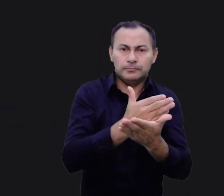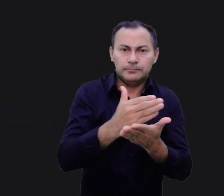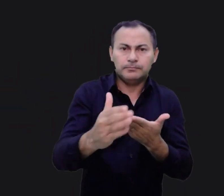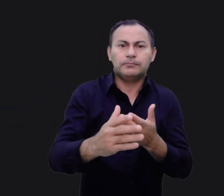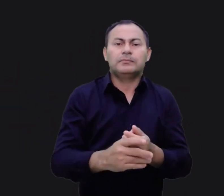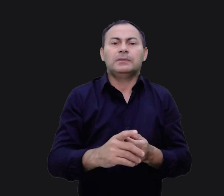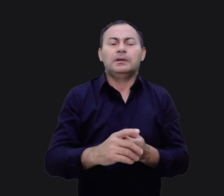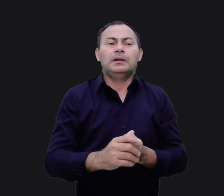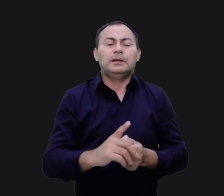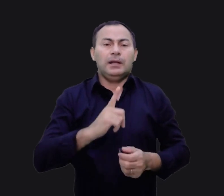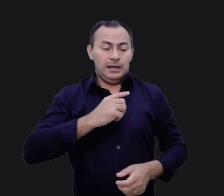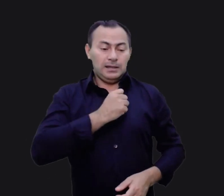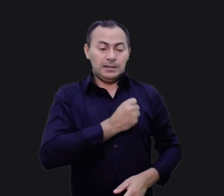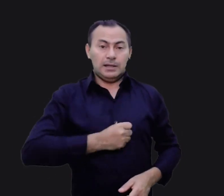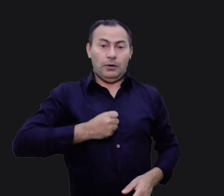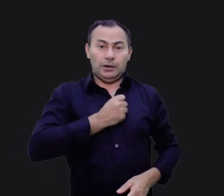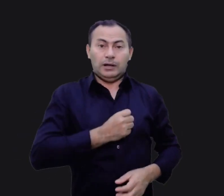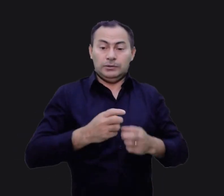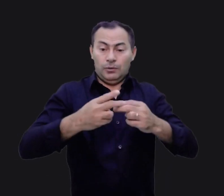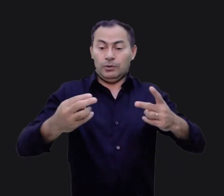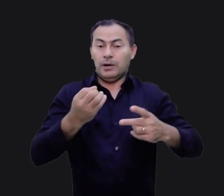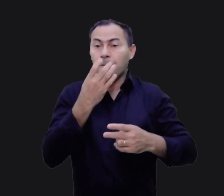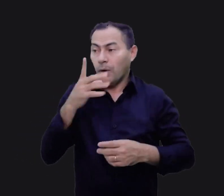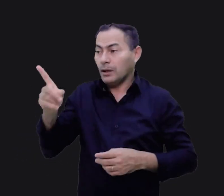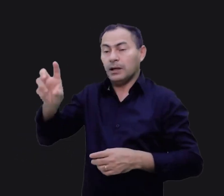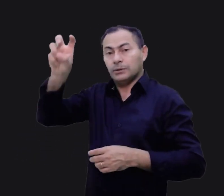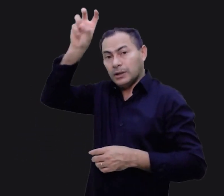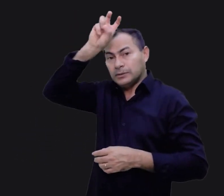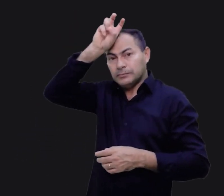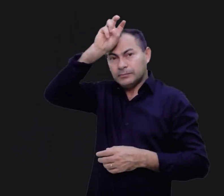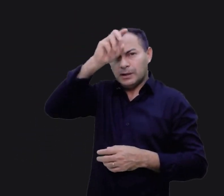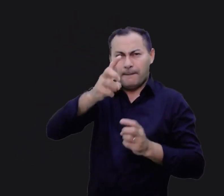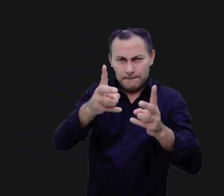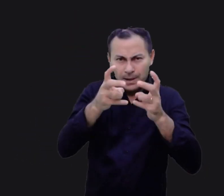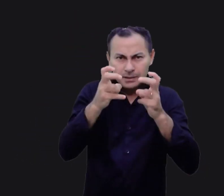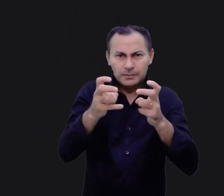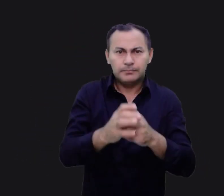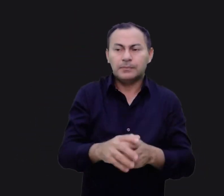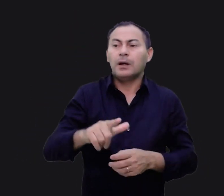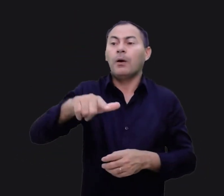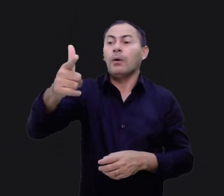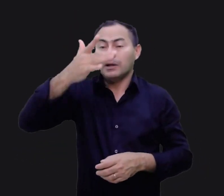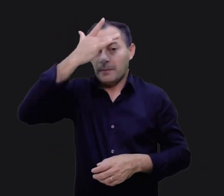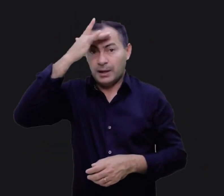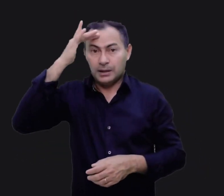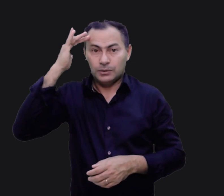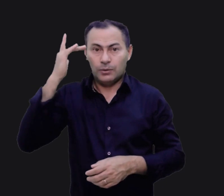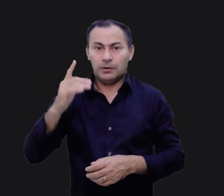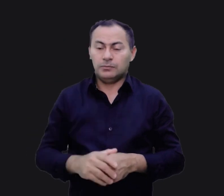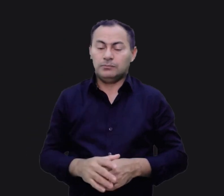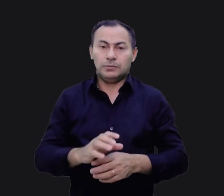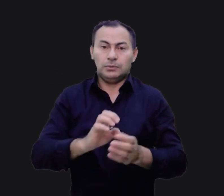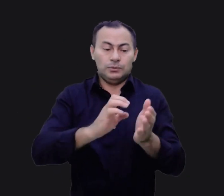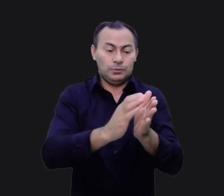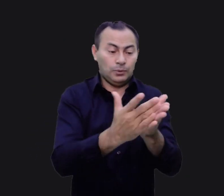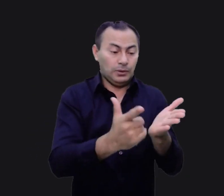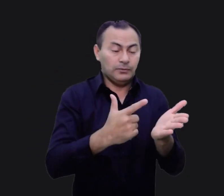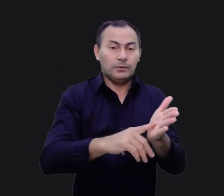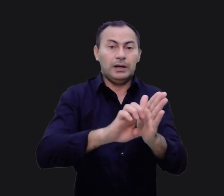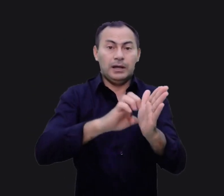começaram a ter saudades das coisas boas do Egito. Você percebe? Outras pessoas saíram no êxodo junto